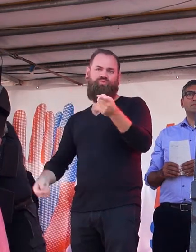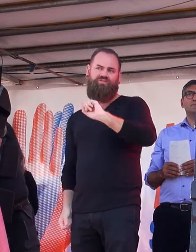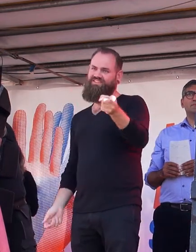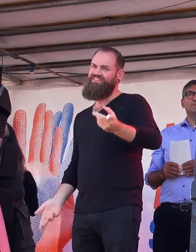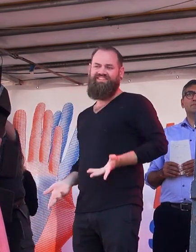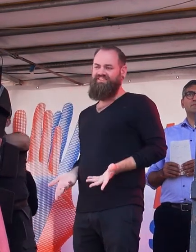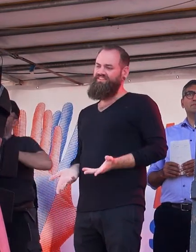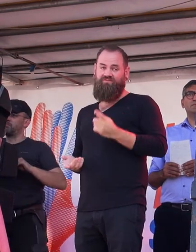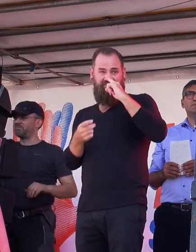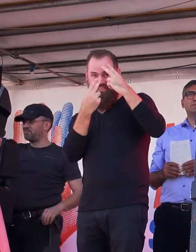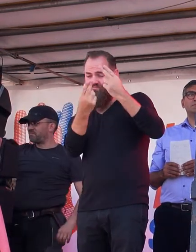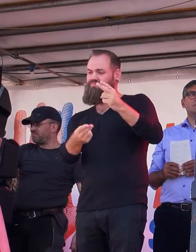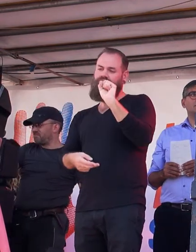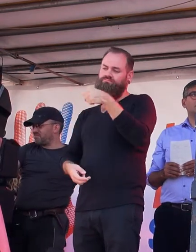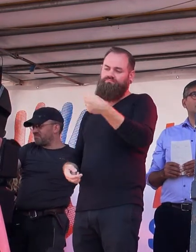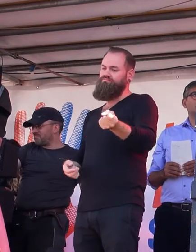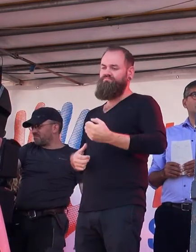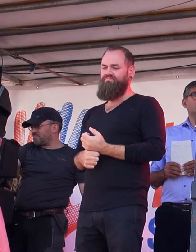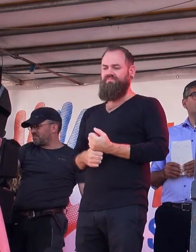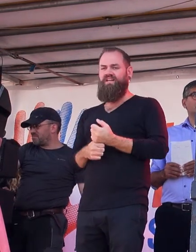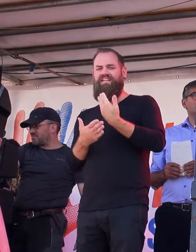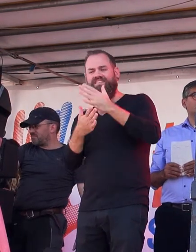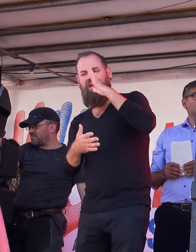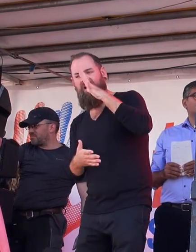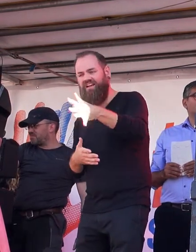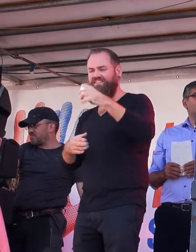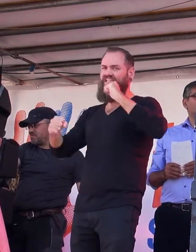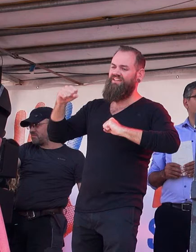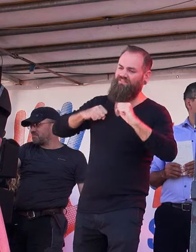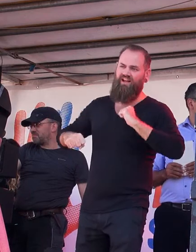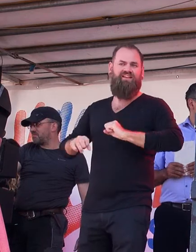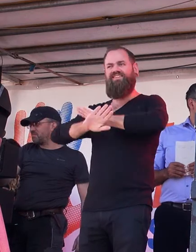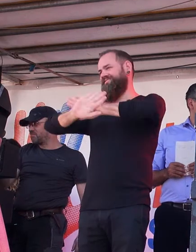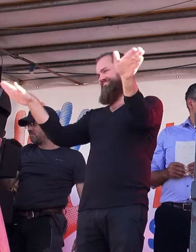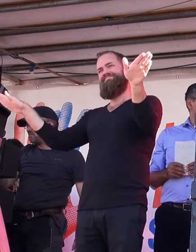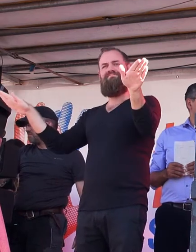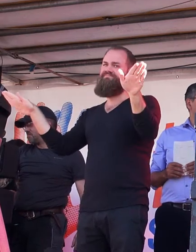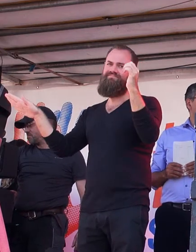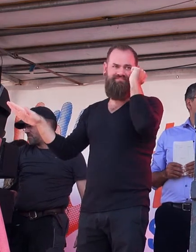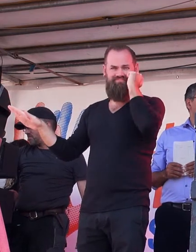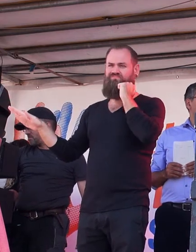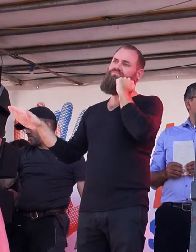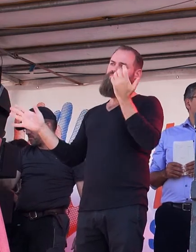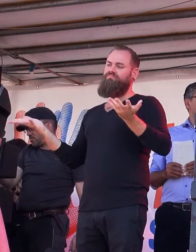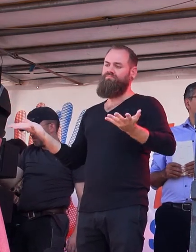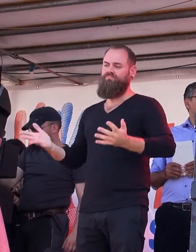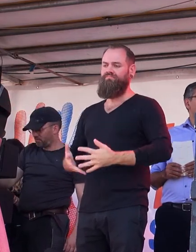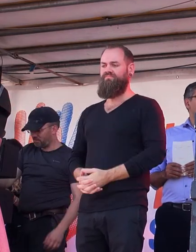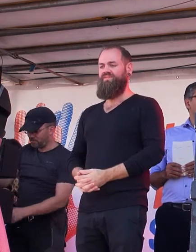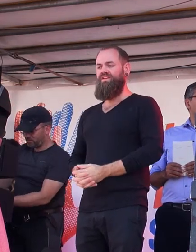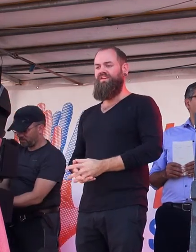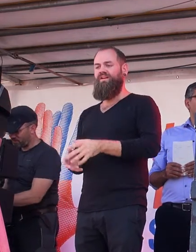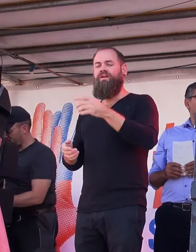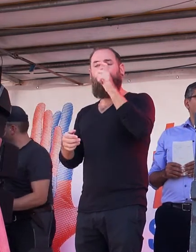soziale Gerechtigkeit. Wer den Unmut und die Enttäuschung vieler Menschen dazu benutzt, einen Keil zwischen den Menschen zu